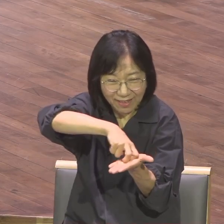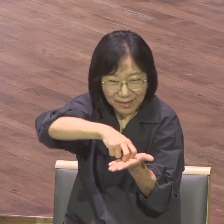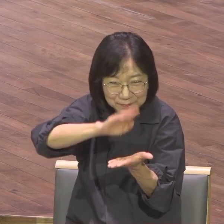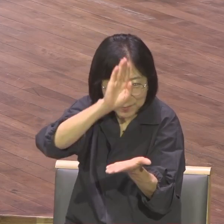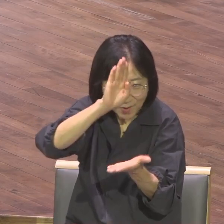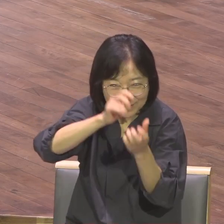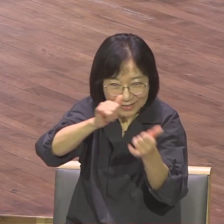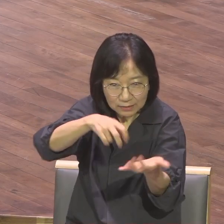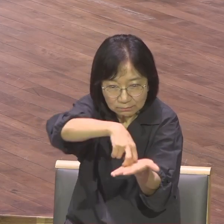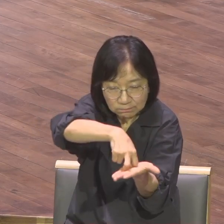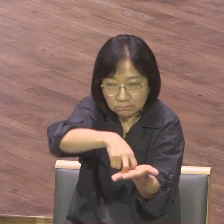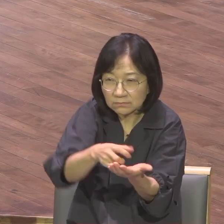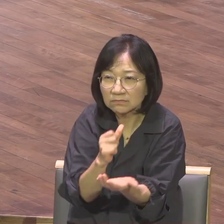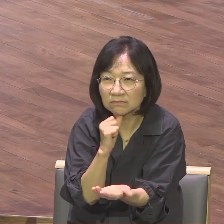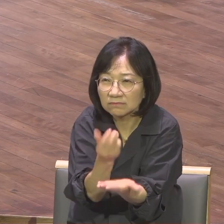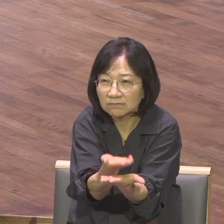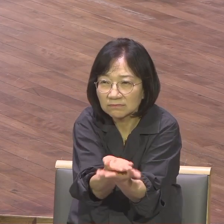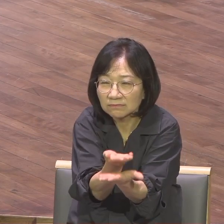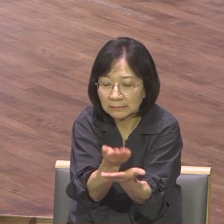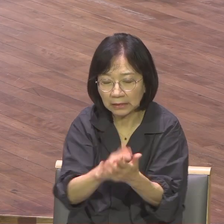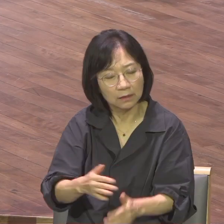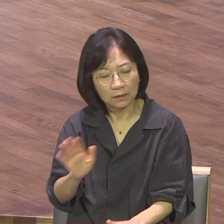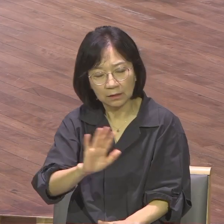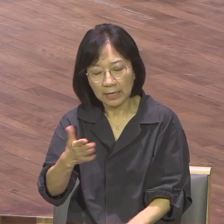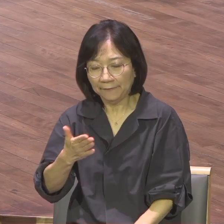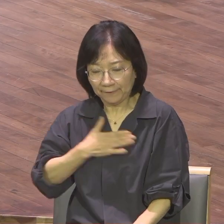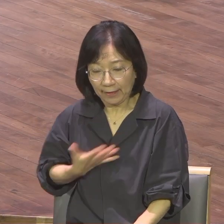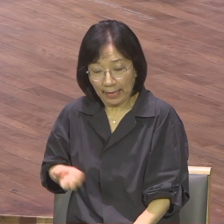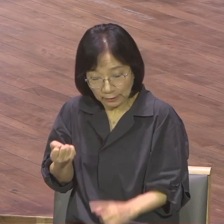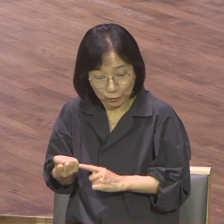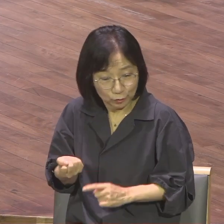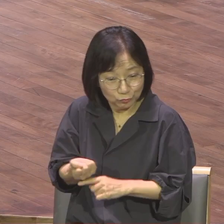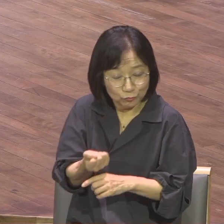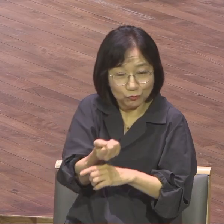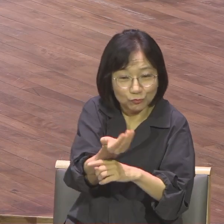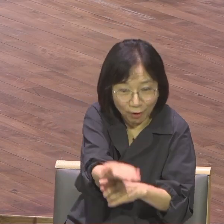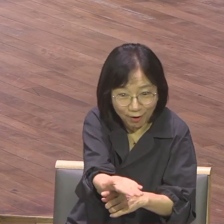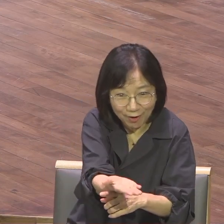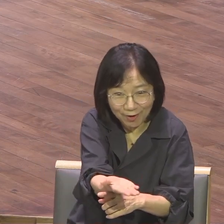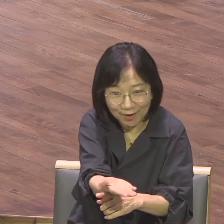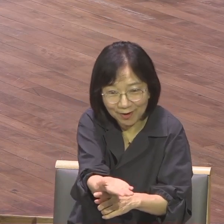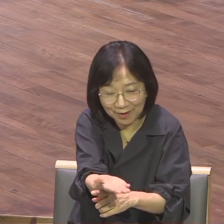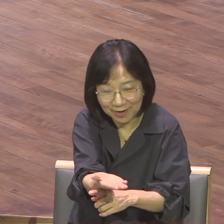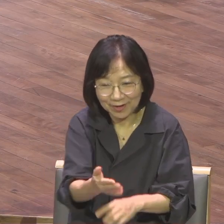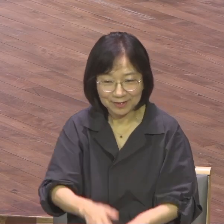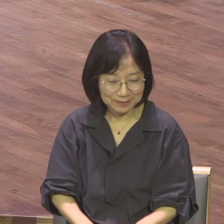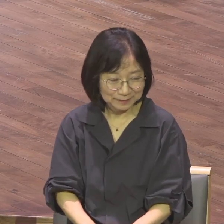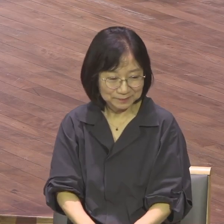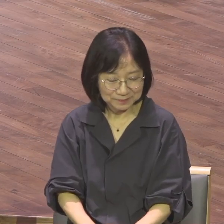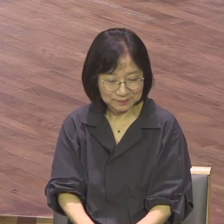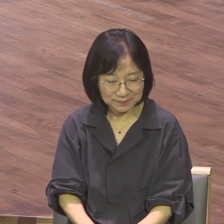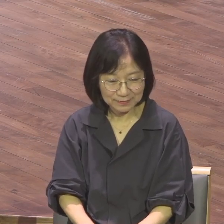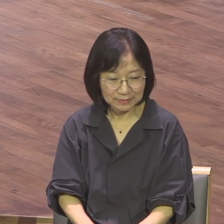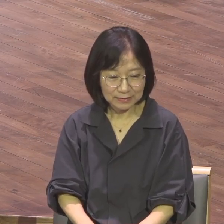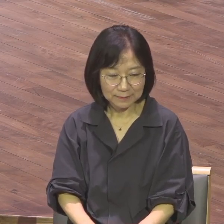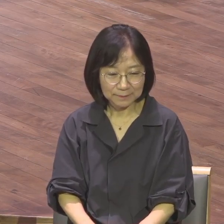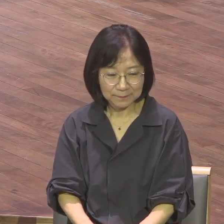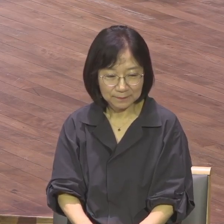훈련받아서 적당히 들은 그 복음을 말하는 것이 아니라 바울이 직접 내가 가진 나에게